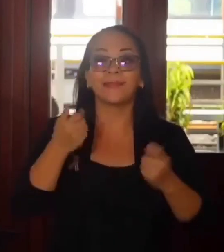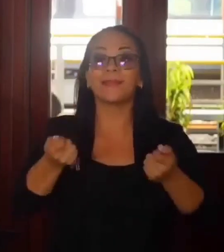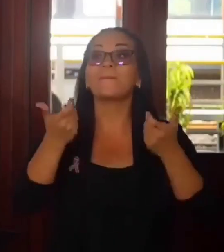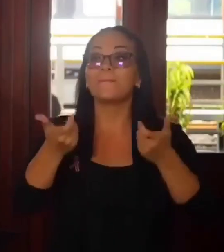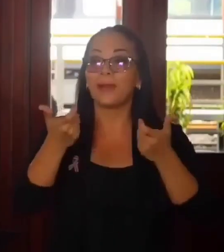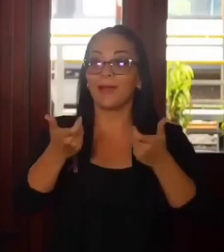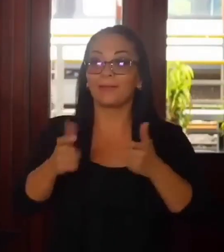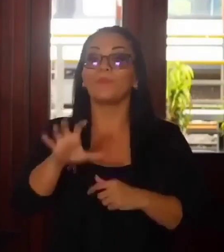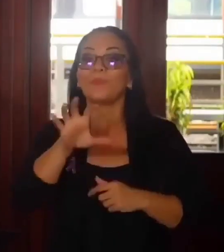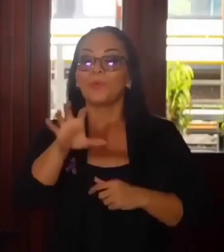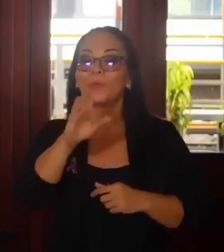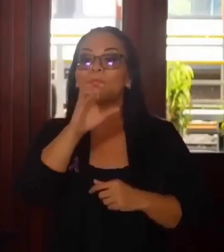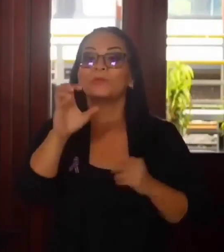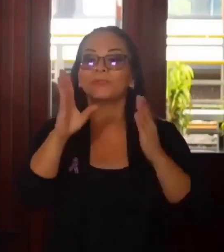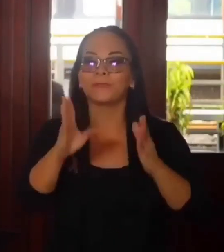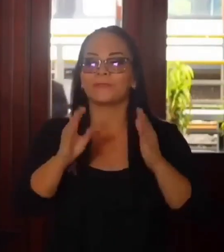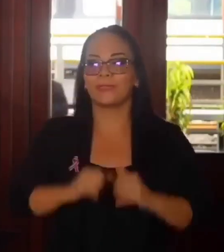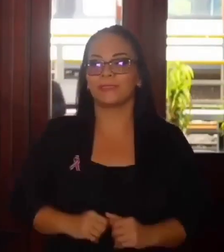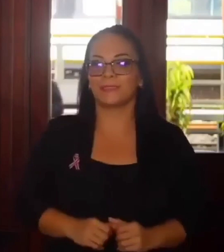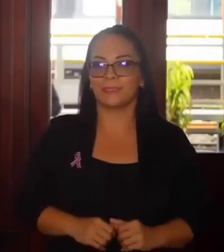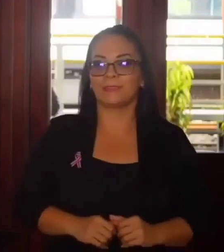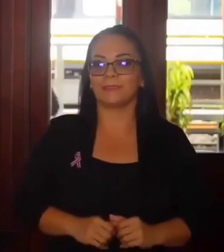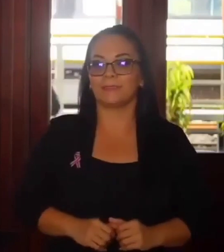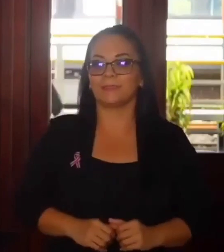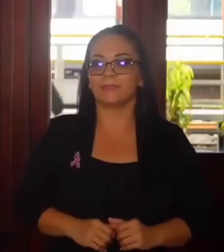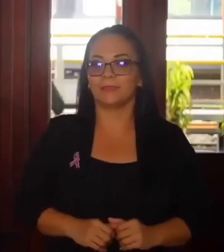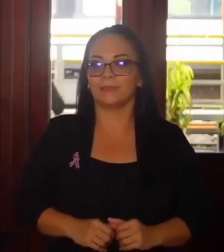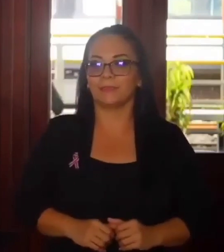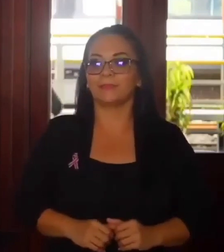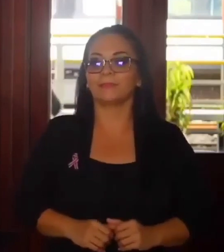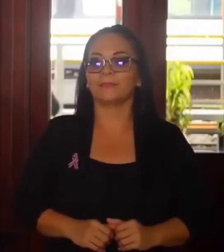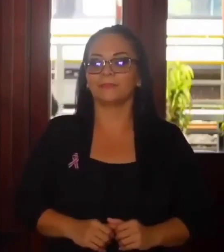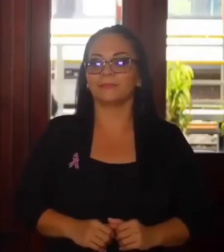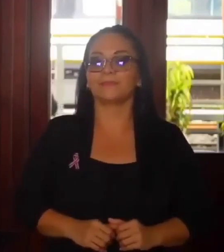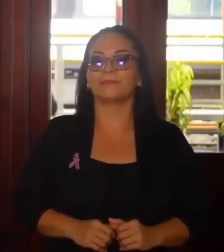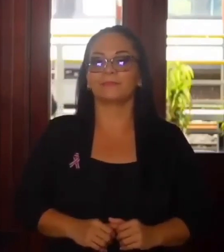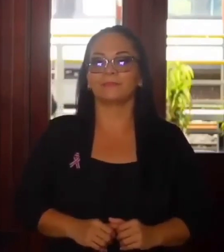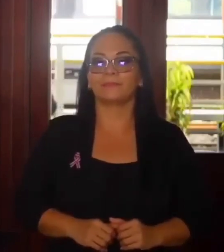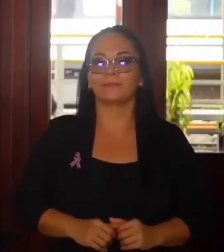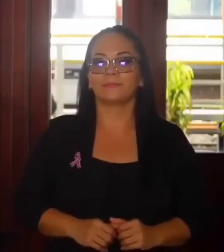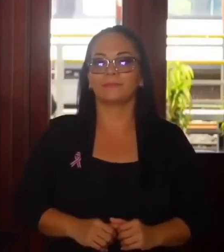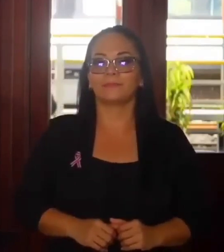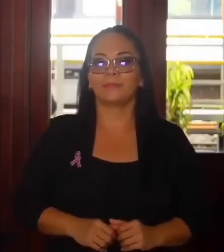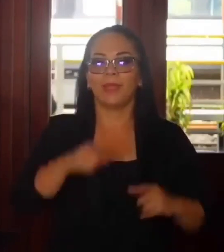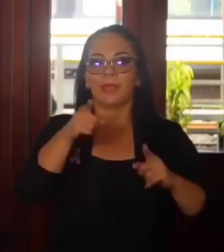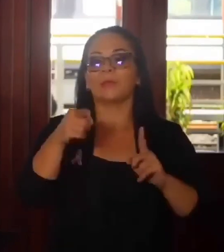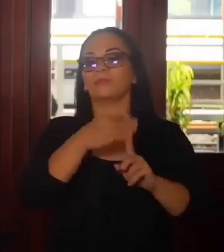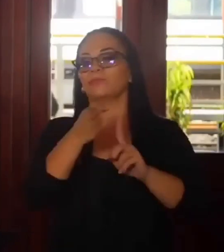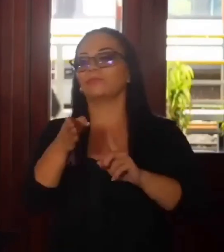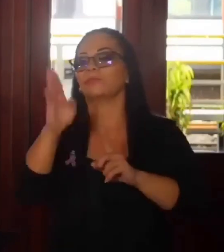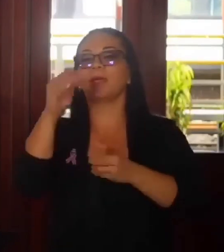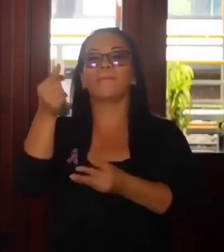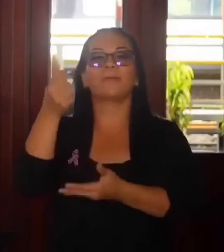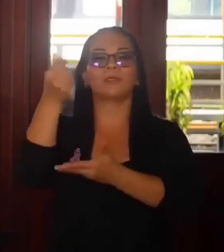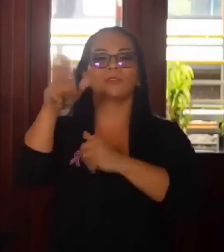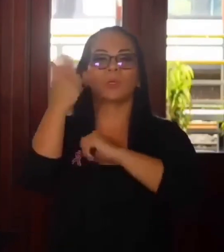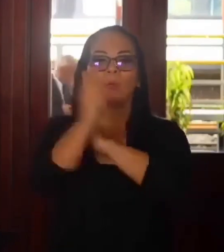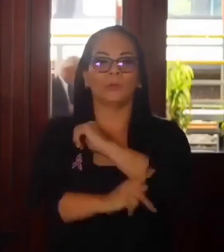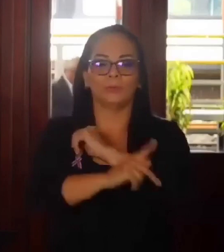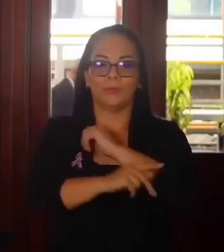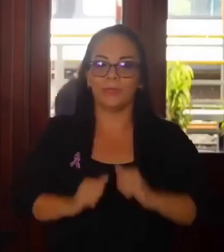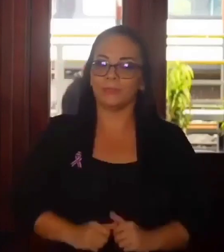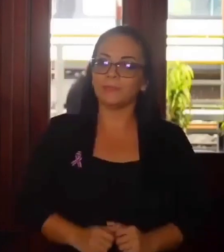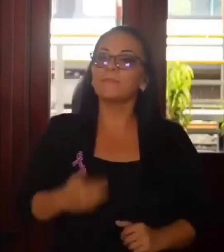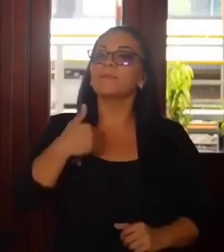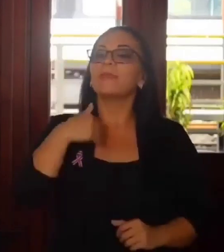costarricenses vía inversiones en el exterior. Hay